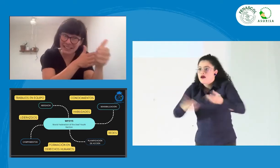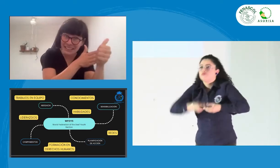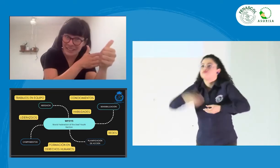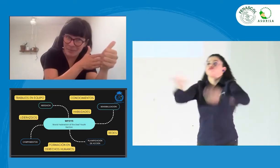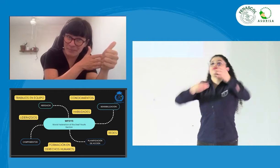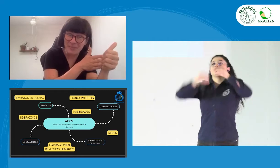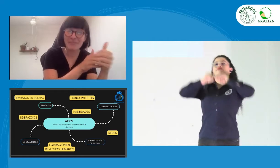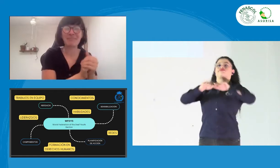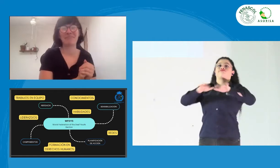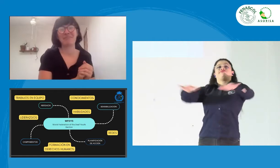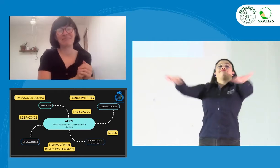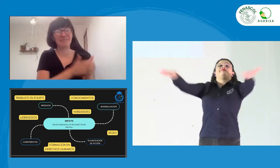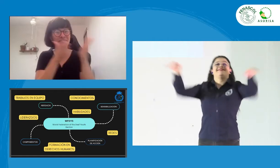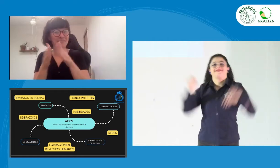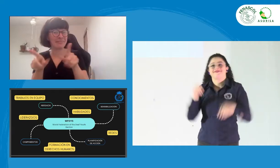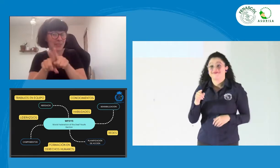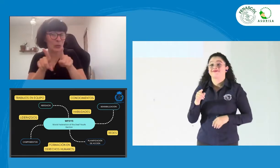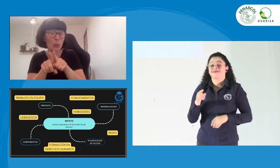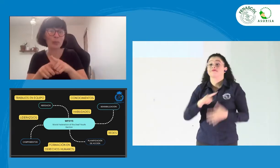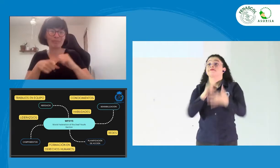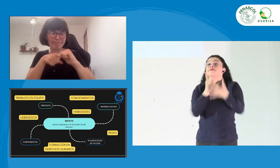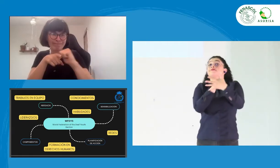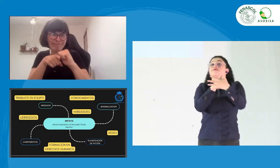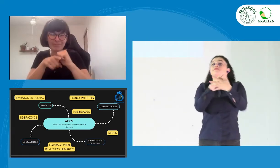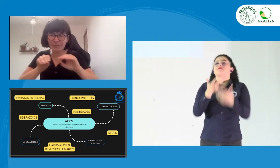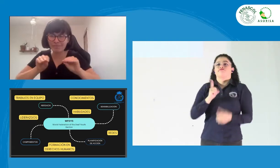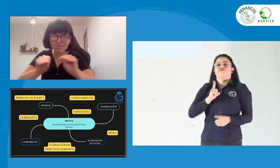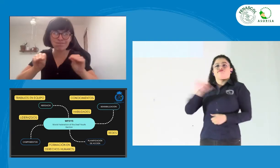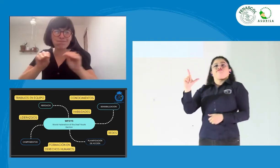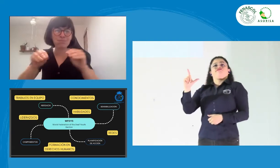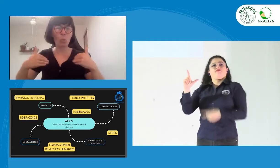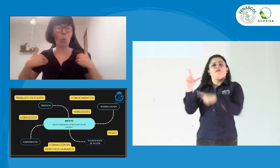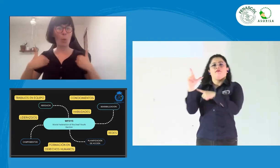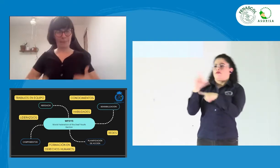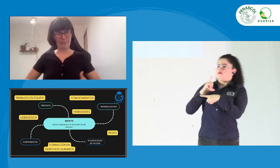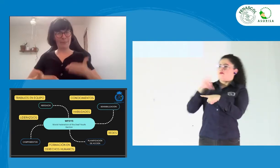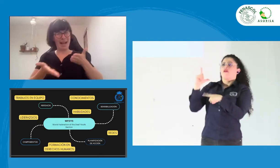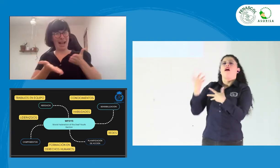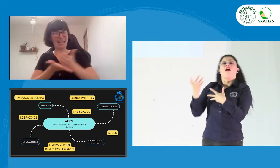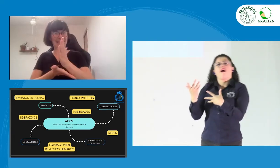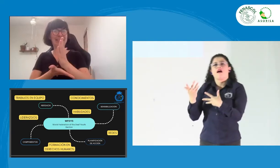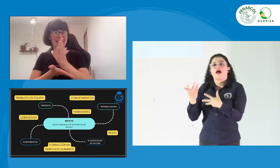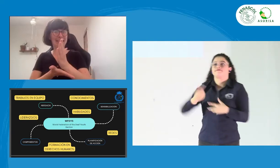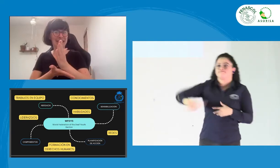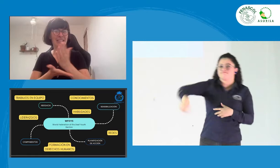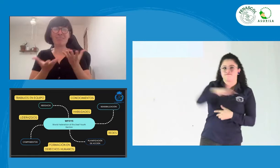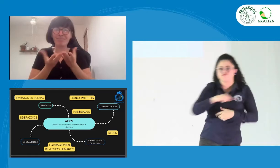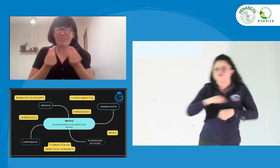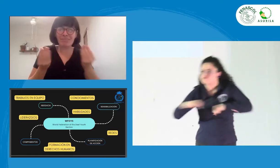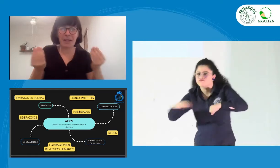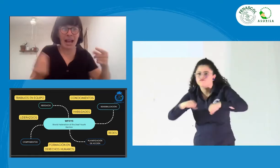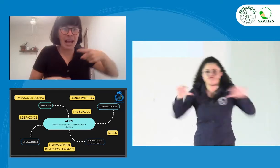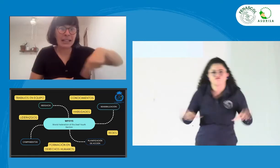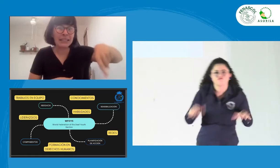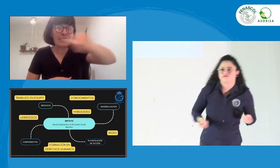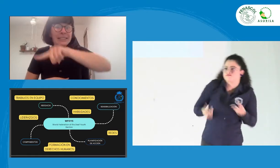Y hacemos el liderazgo y la formación en derechos humanos